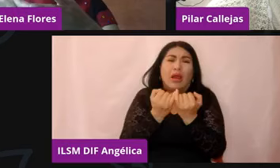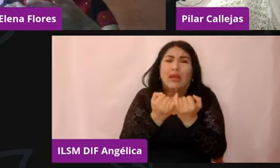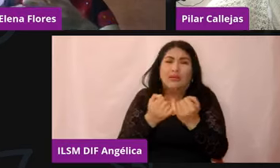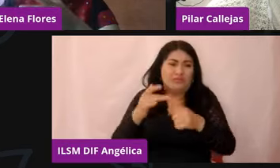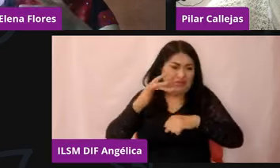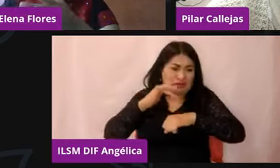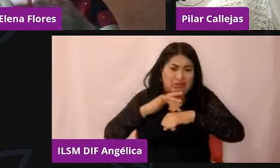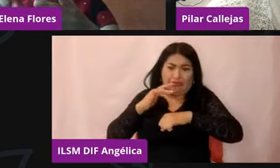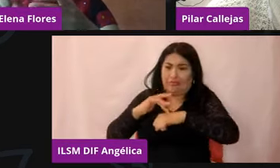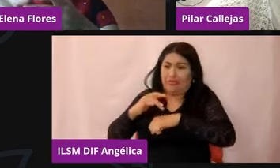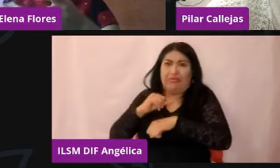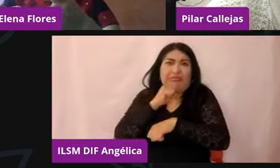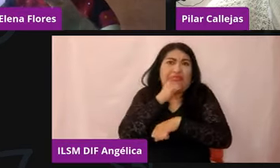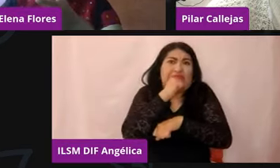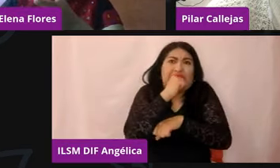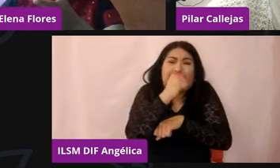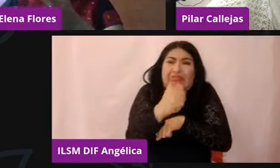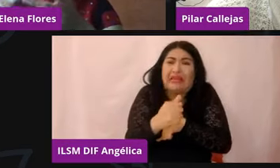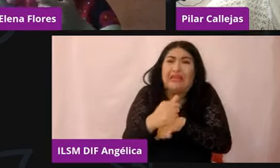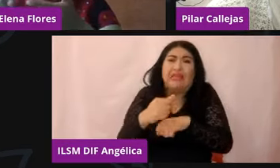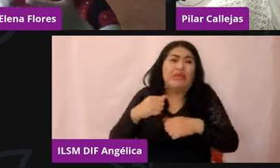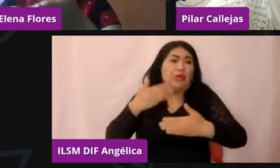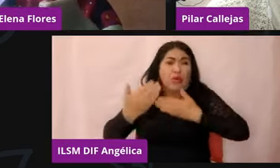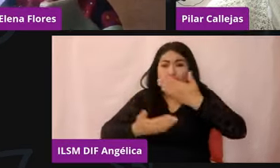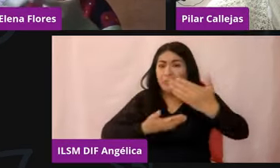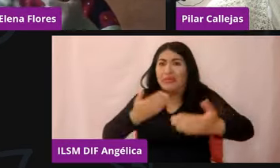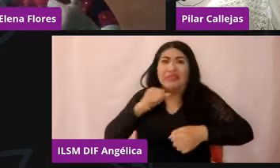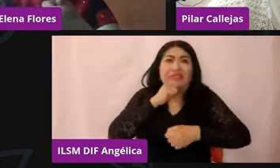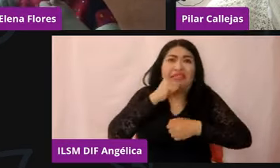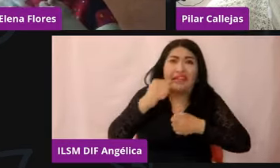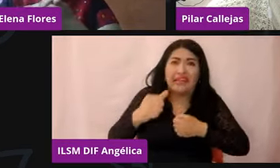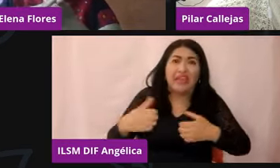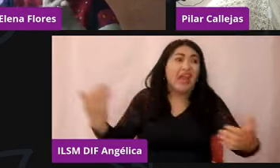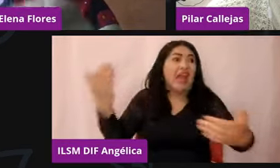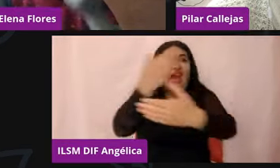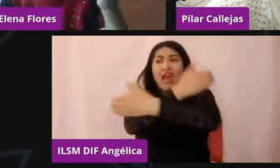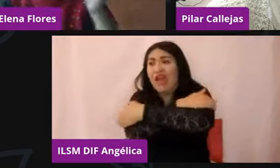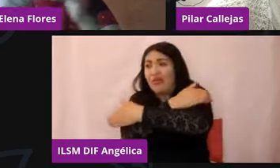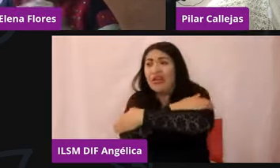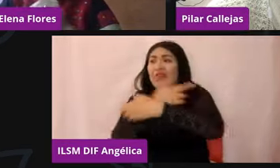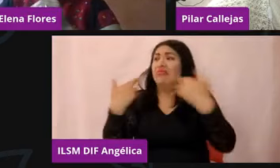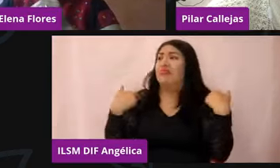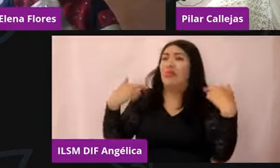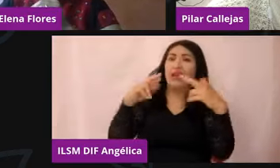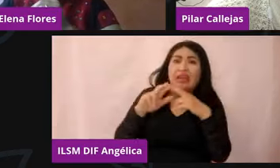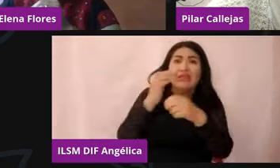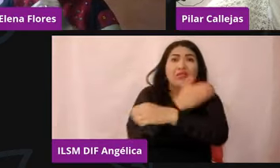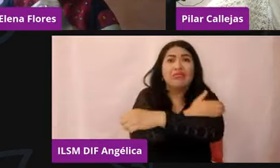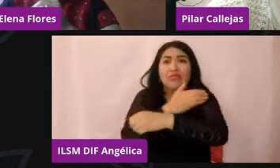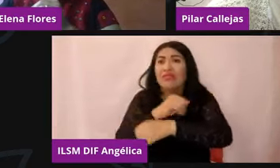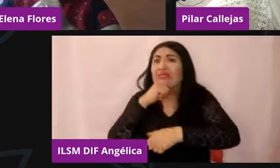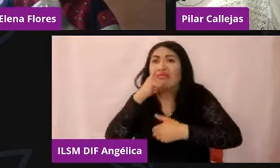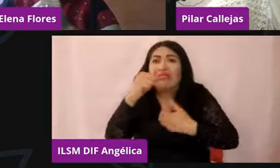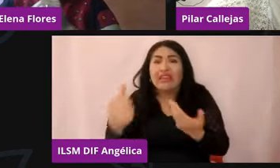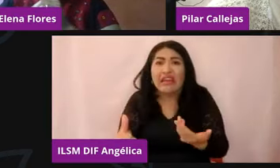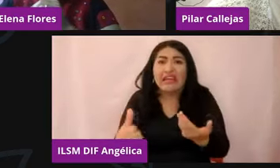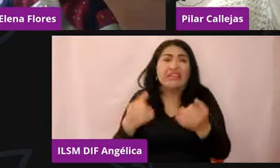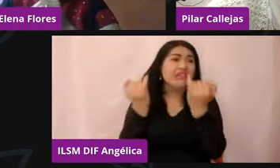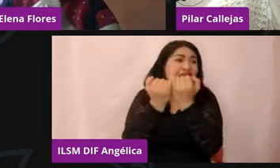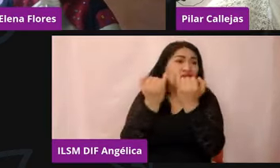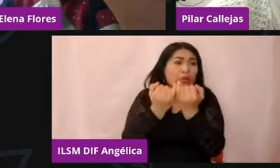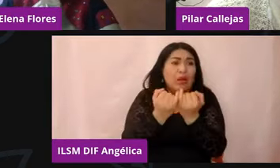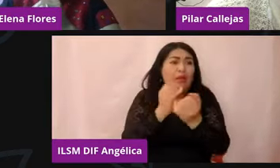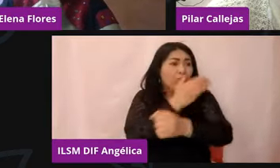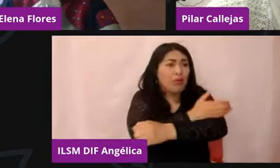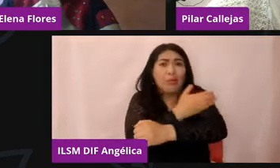El no poder convivir, el no poder abrazar a la maestra, al compañero de clase, al compañero de labores, ¿no? O a los